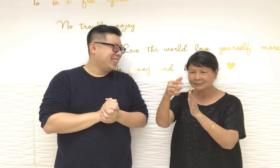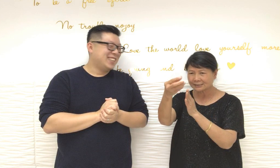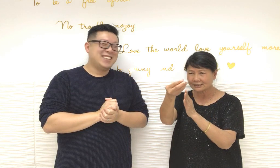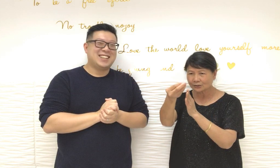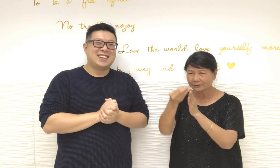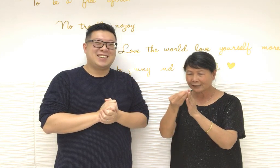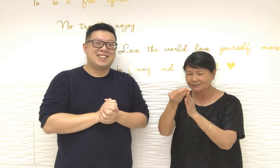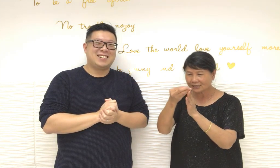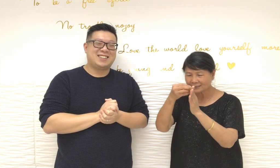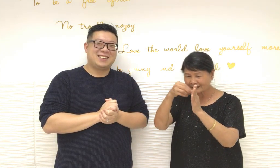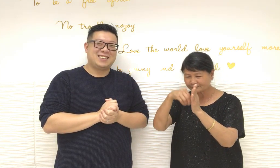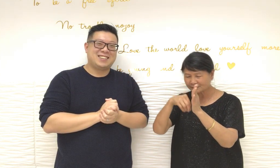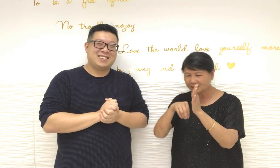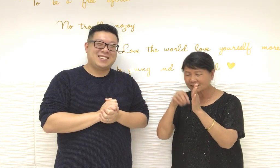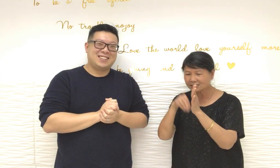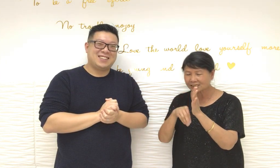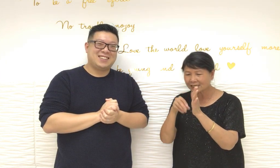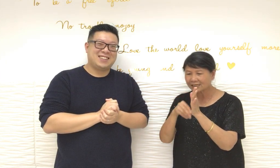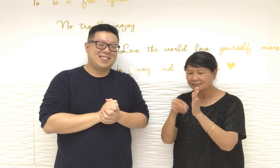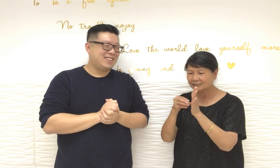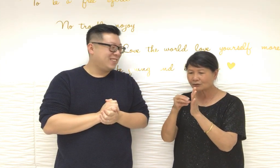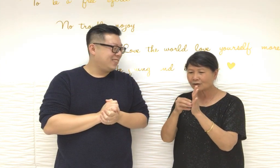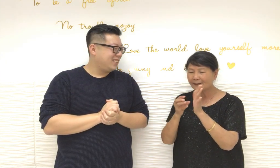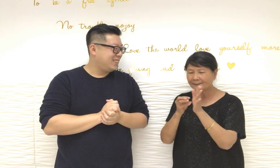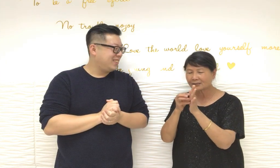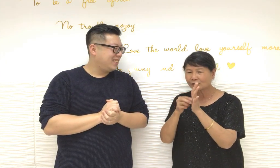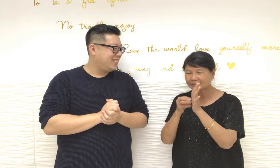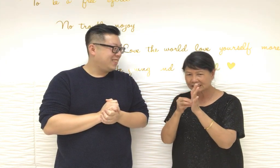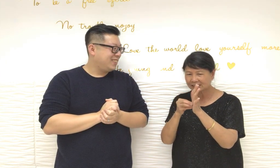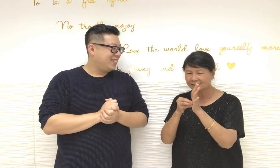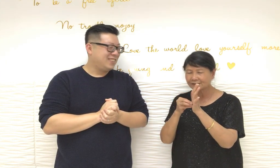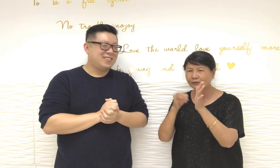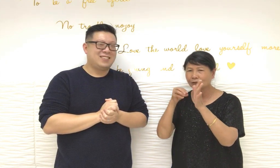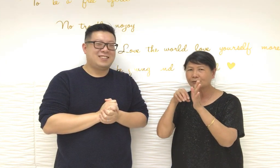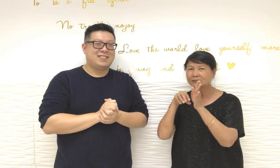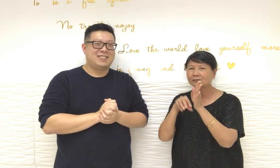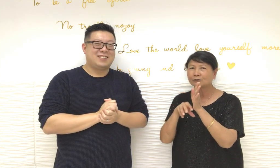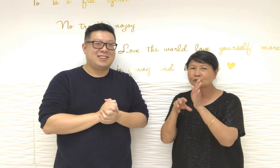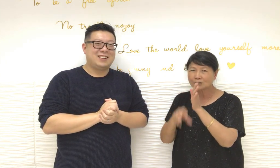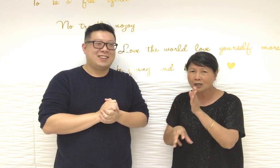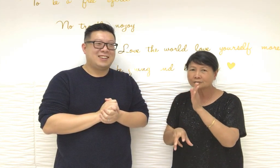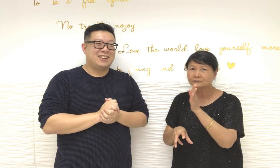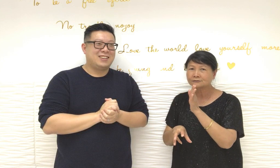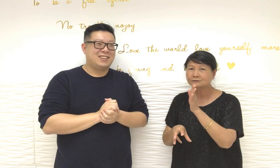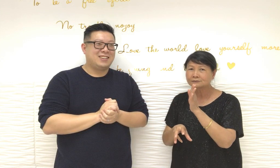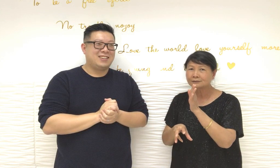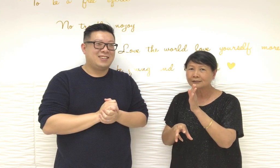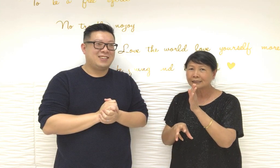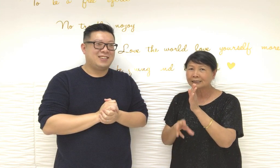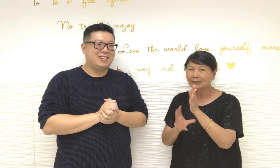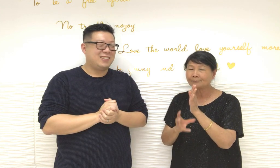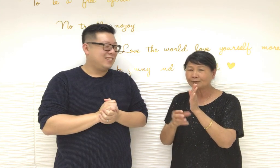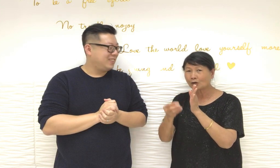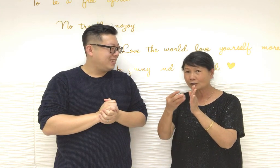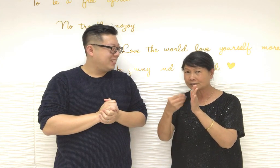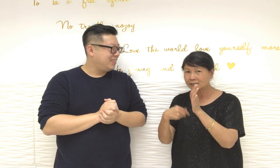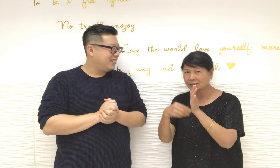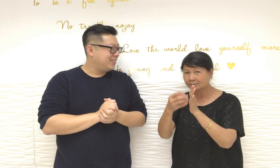這裏擔錢那些錢由屁股的錢那裏跌到箱那個意念